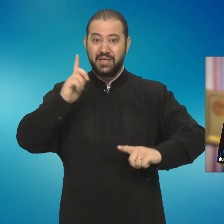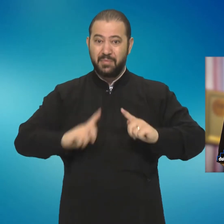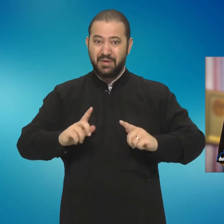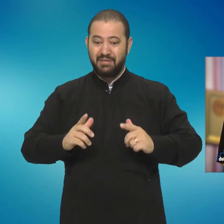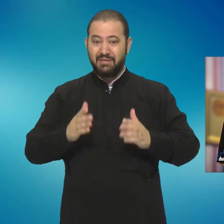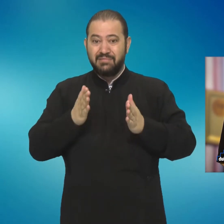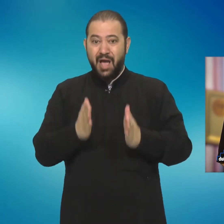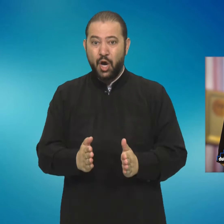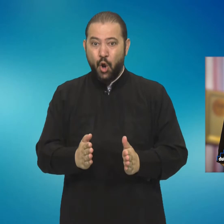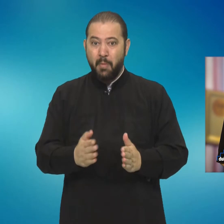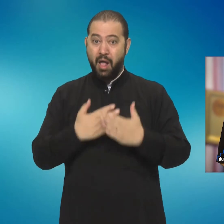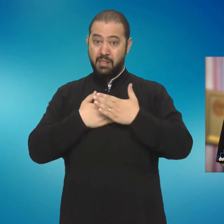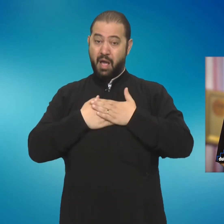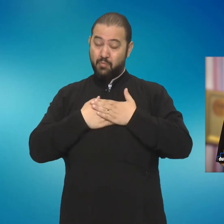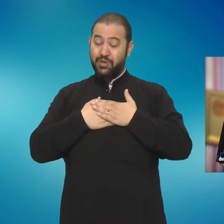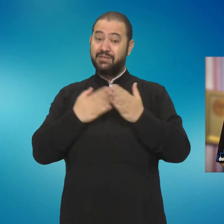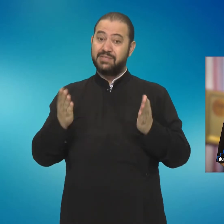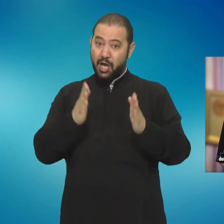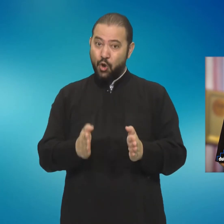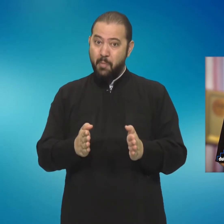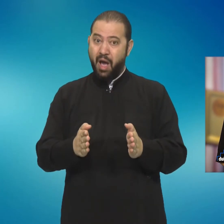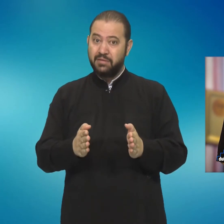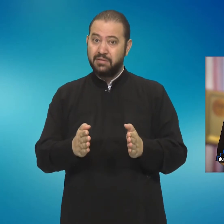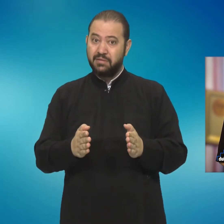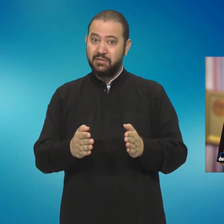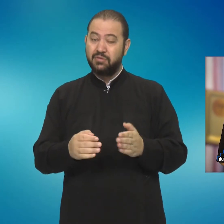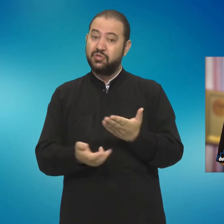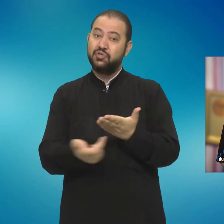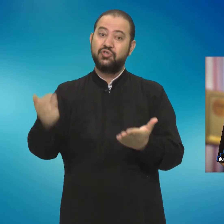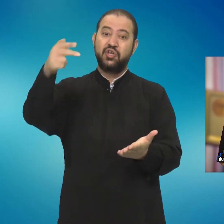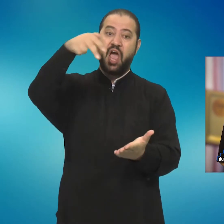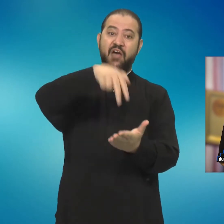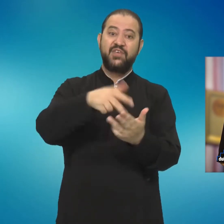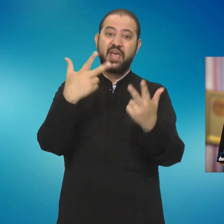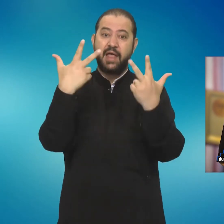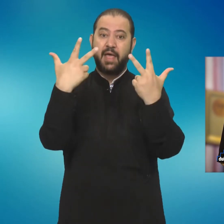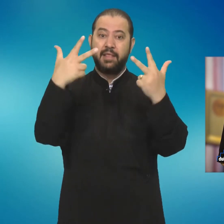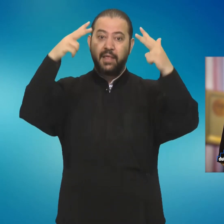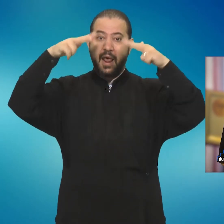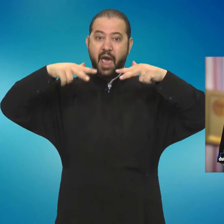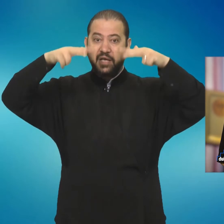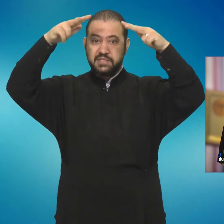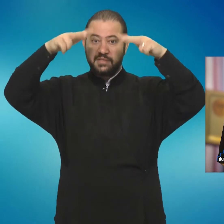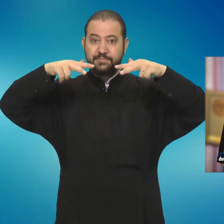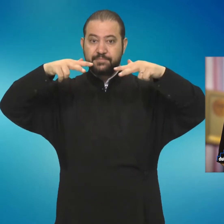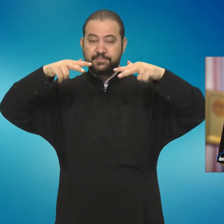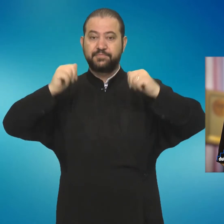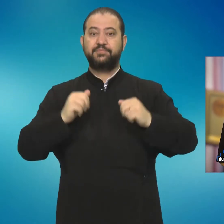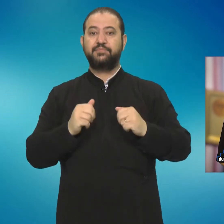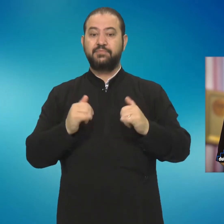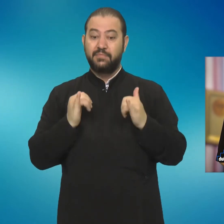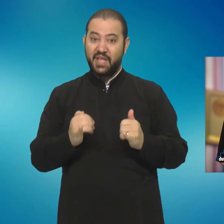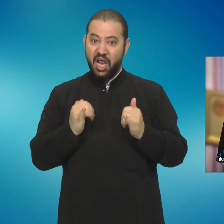pătimit, s-a îngropat, a murit, s-a îngropat și că a înviat a treia zi.